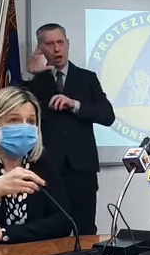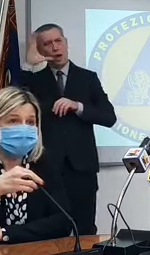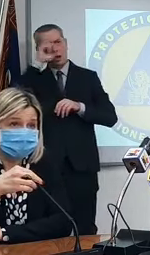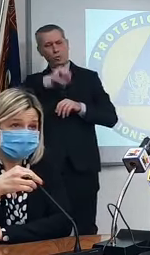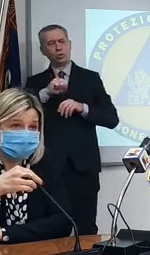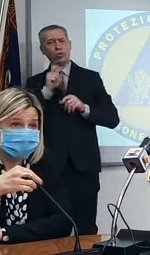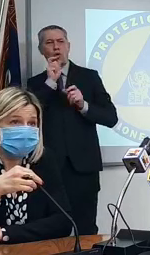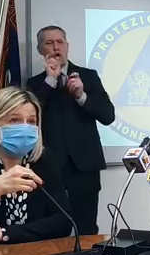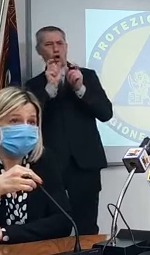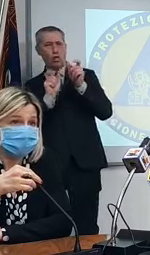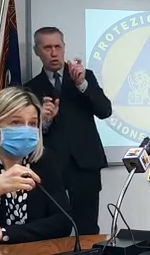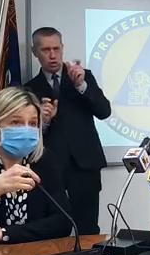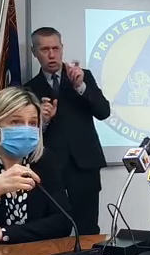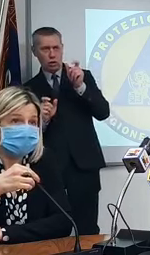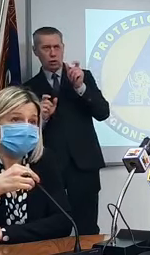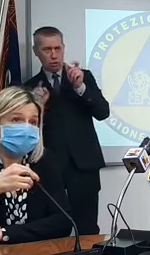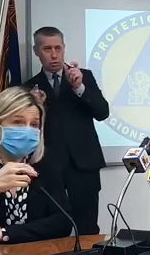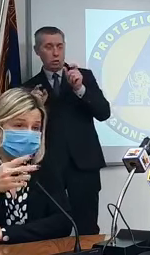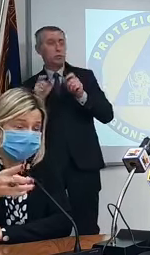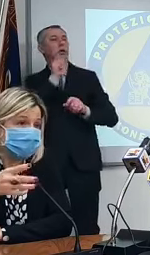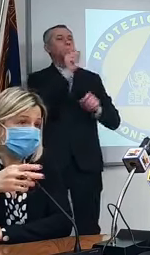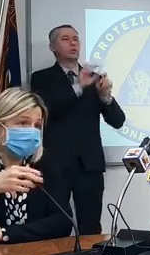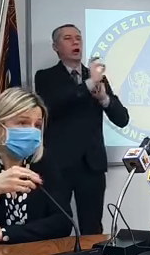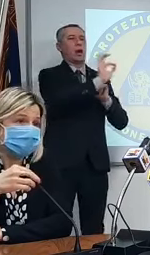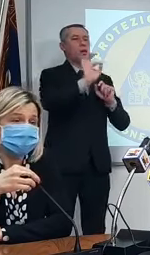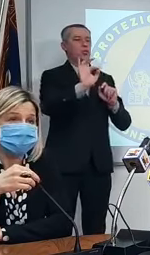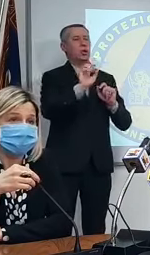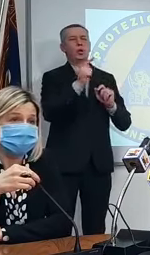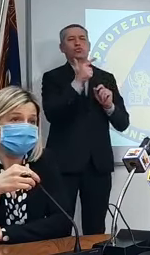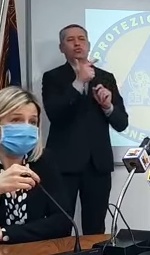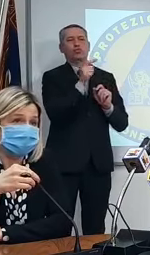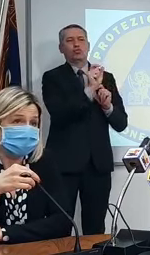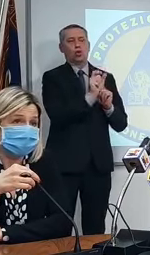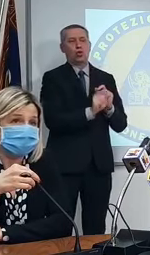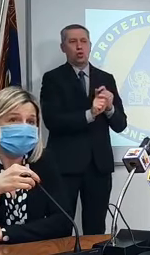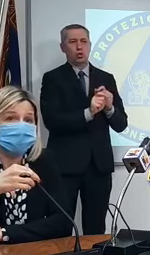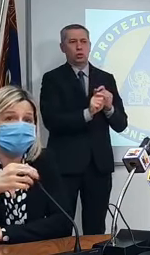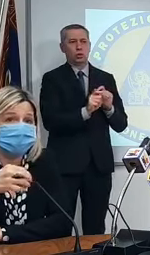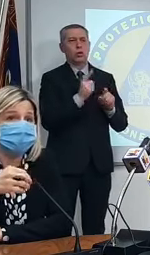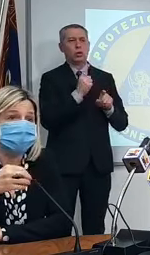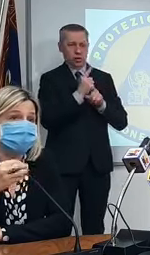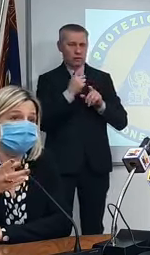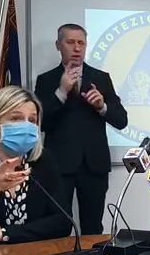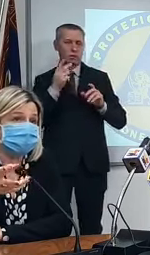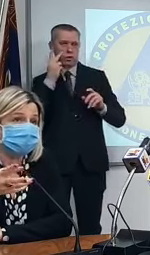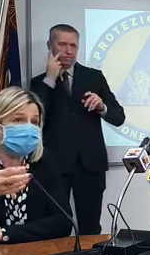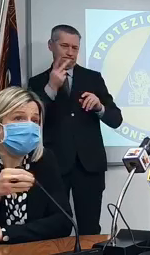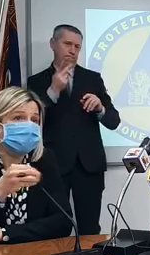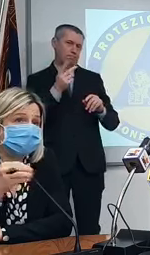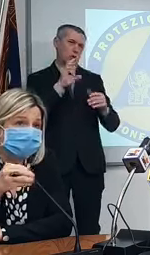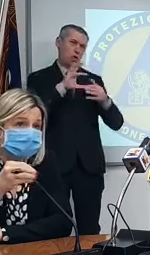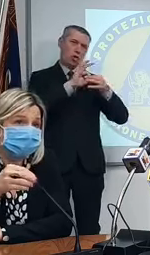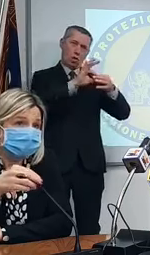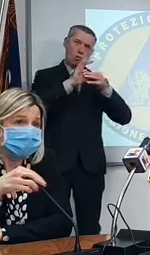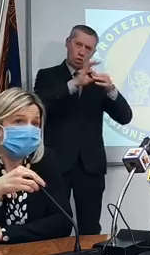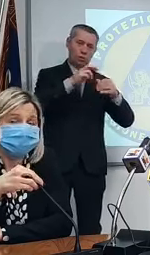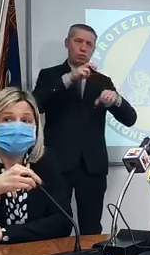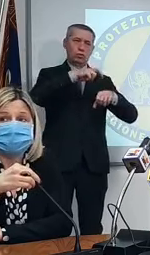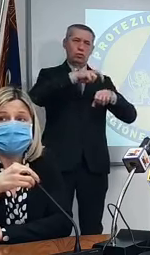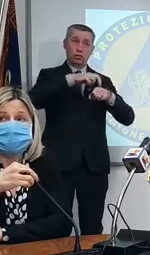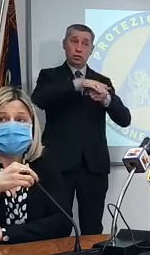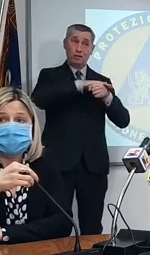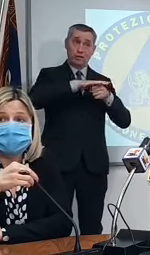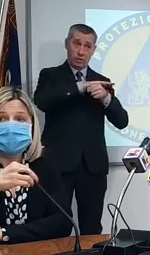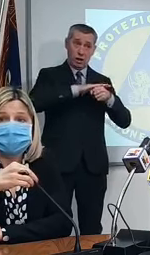in questo caso stiamo cercando di incrociare i dati anche grazie tramite i medici medici nazionali che conoscono i loro assistiti di poter